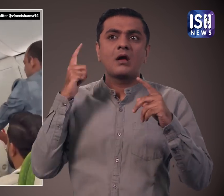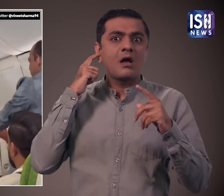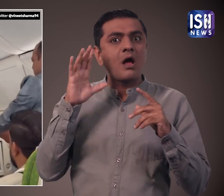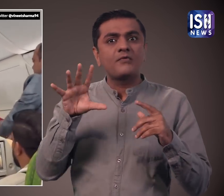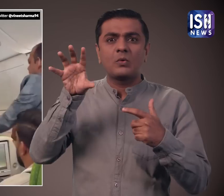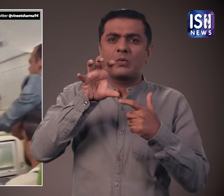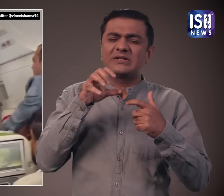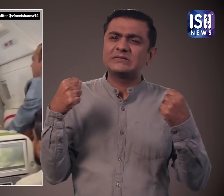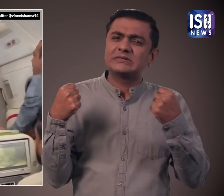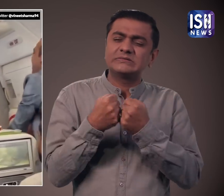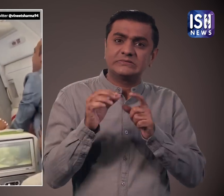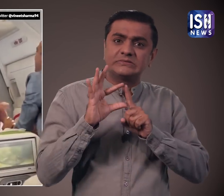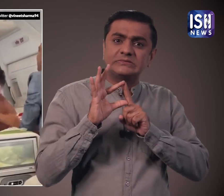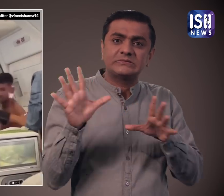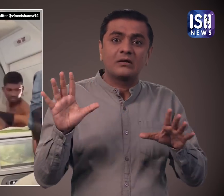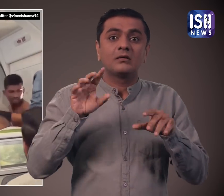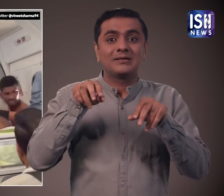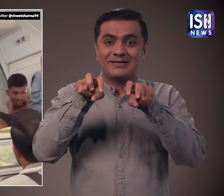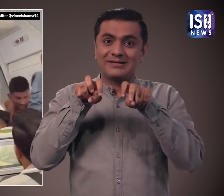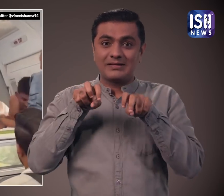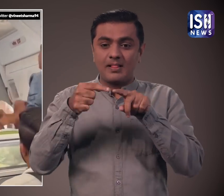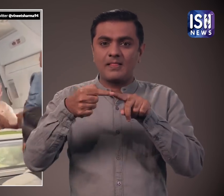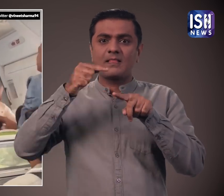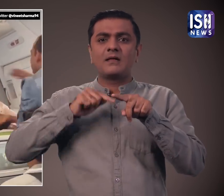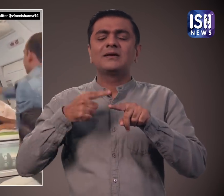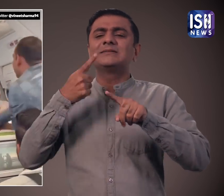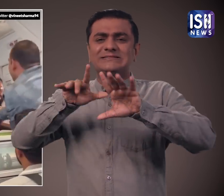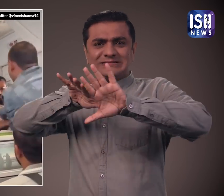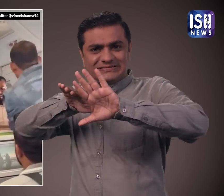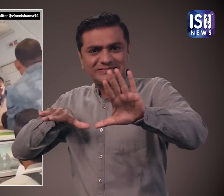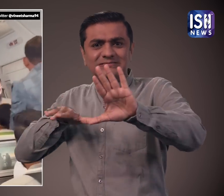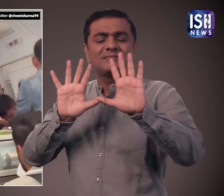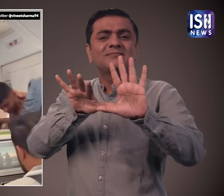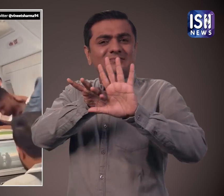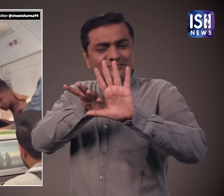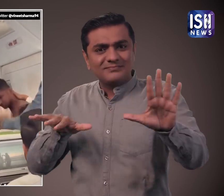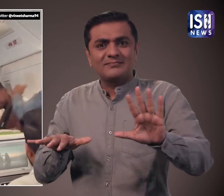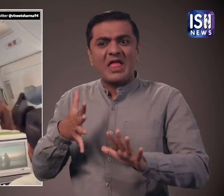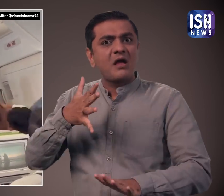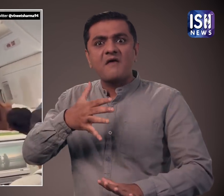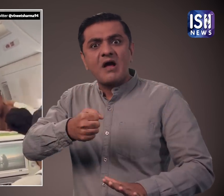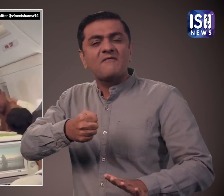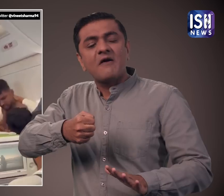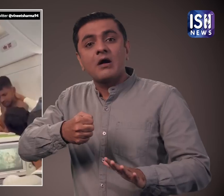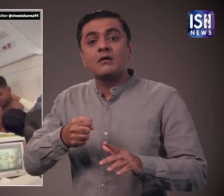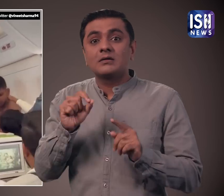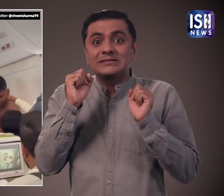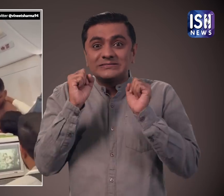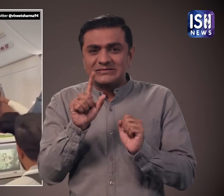यहां तक कि मारपीट का आडियो भी साफ तोर पर रेकॉर्ड हो गया पीछे की सीट पर बैठा शक्स उन्हें अलग करता नजर आ रहा था बैठे